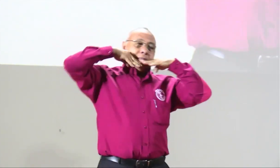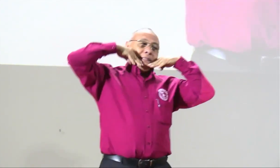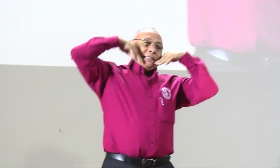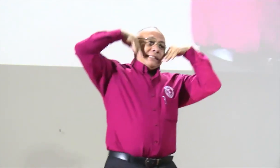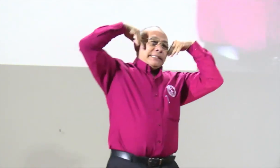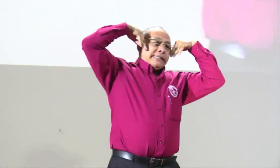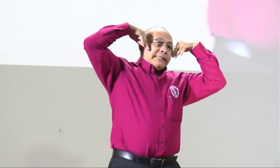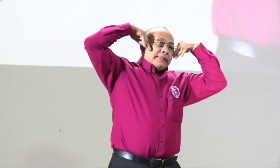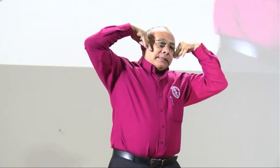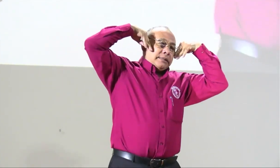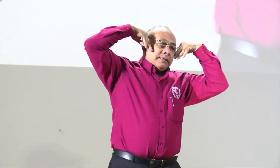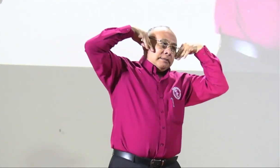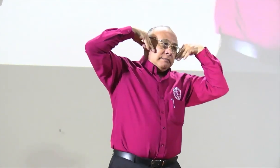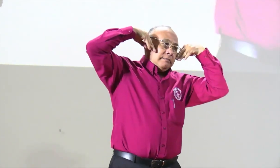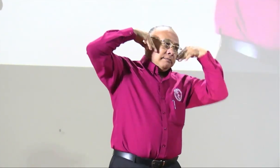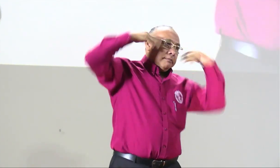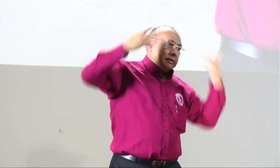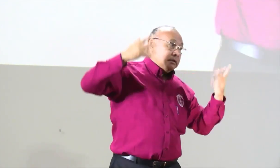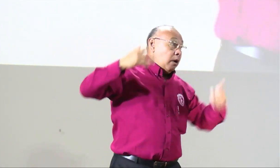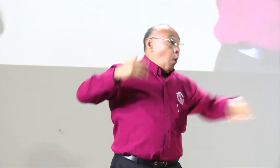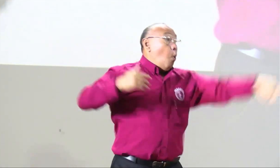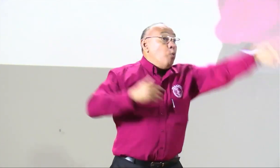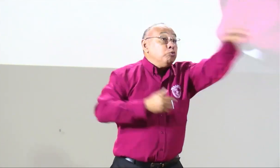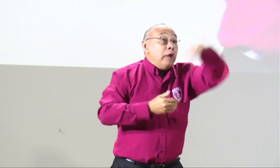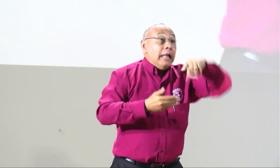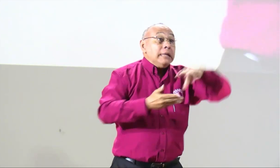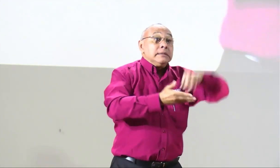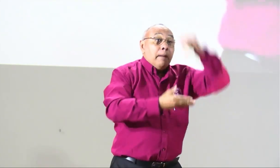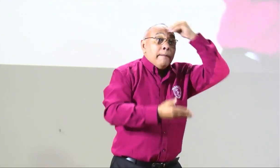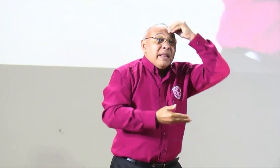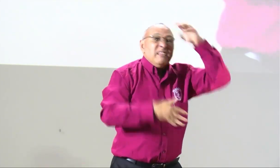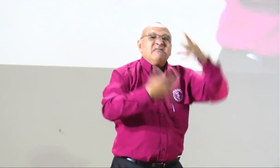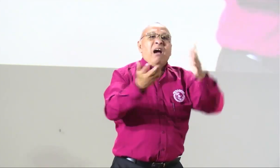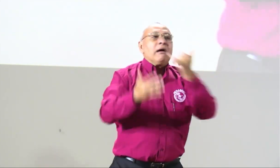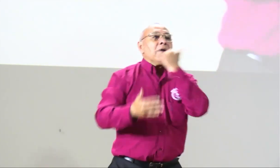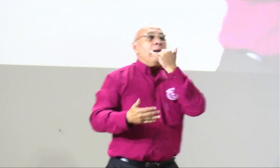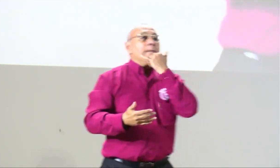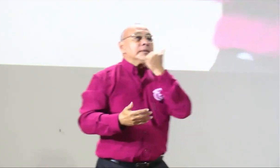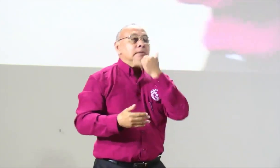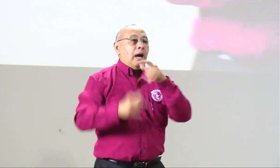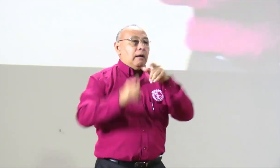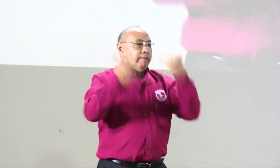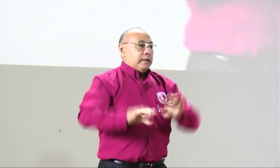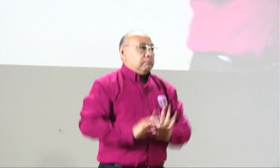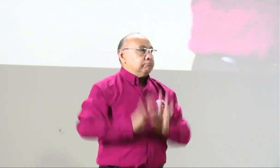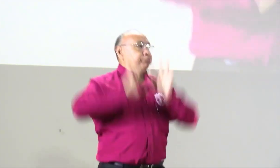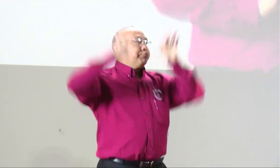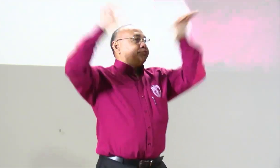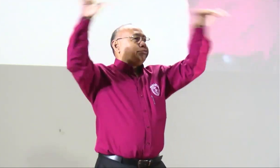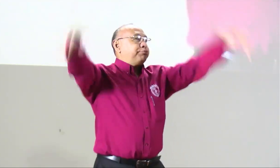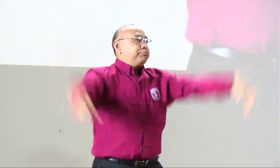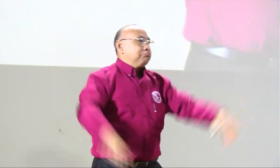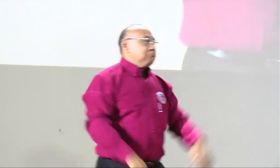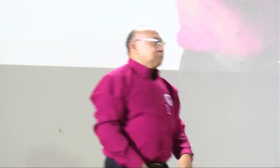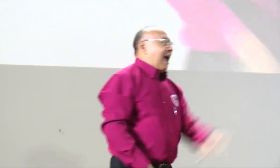¿aprendieron? bien me alegra esas caritas sonrientes creo que